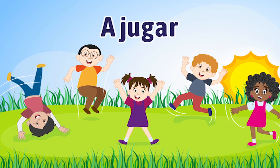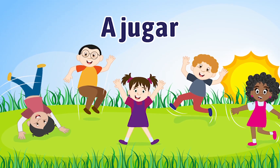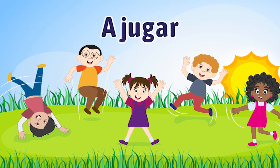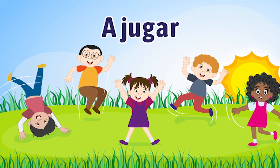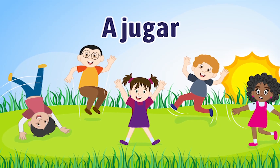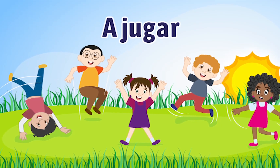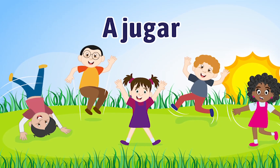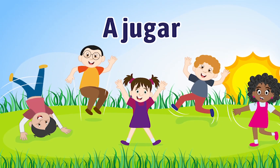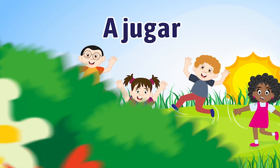jugar